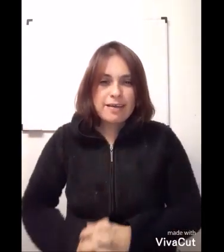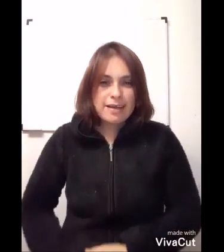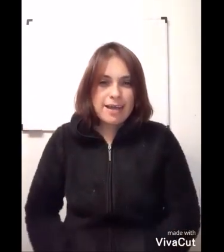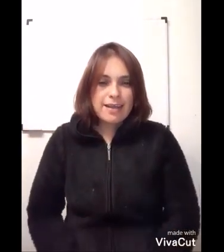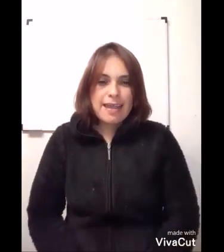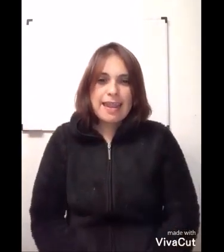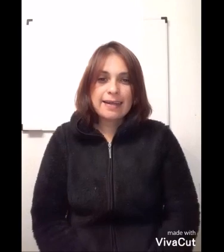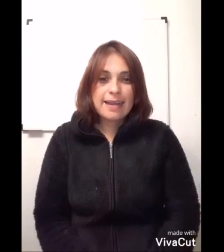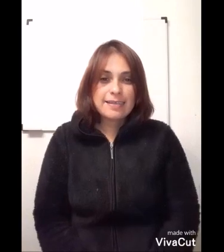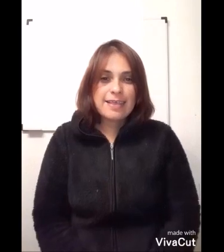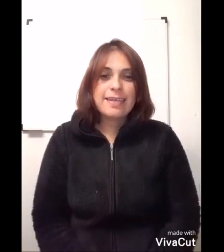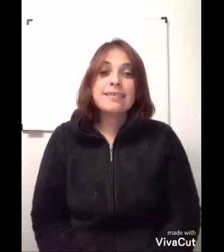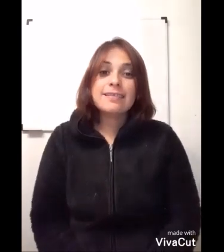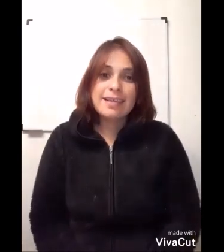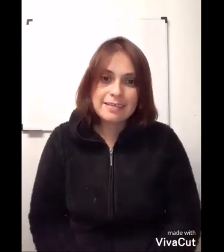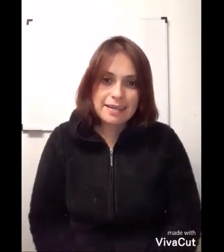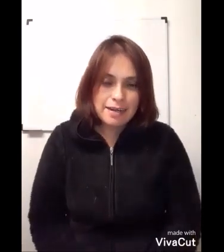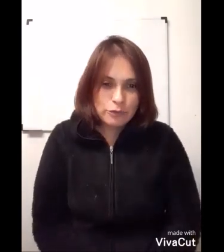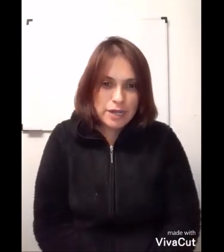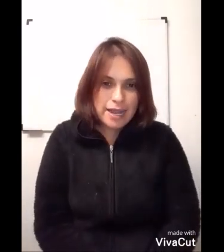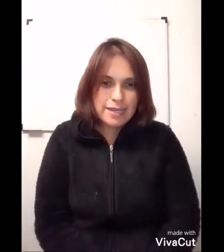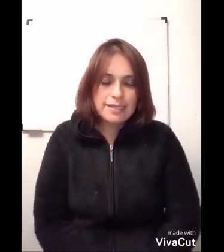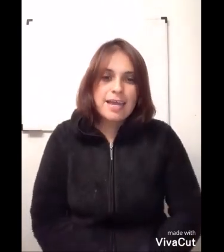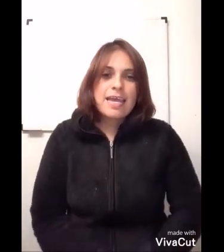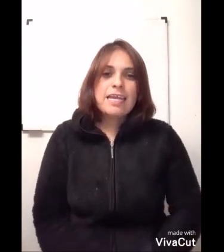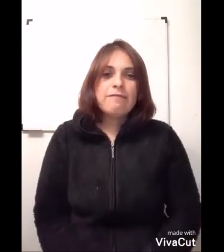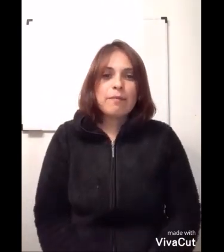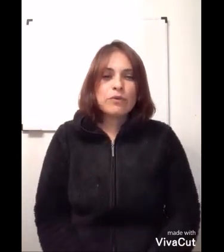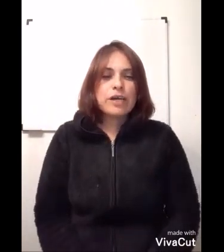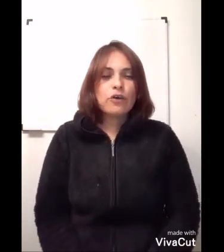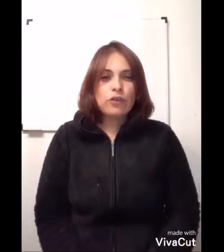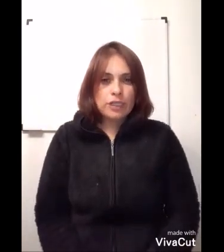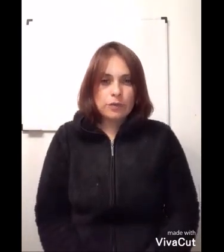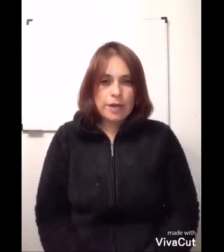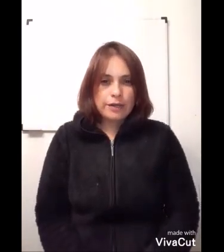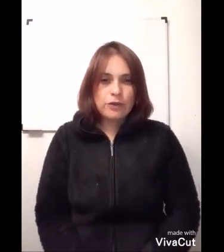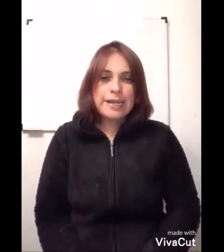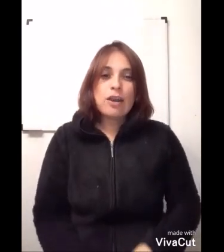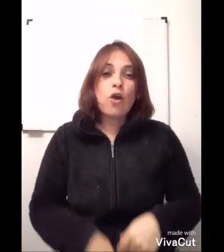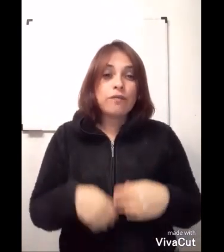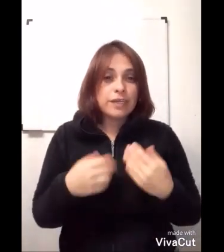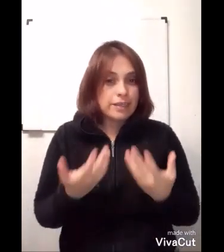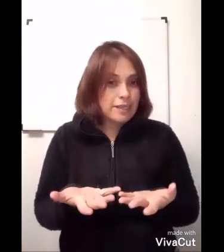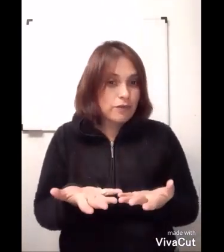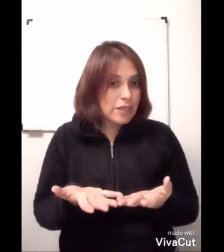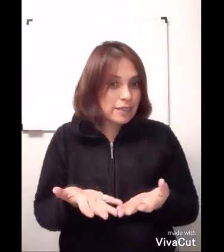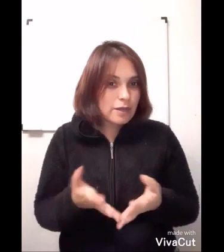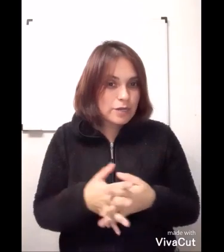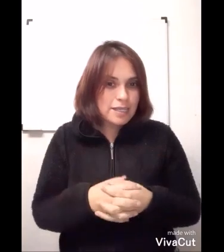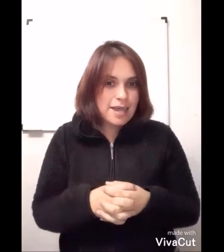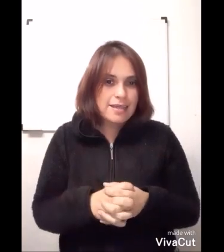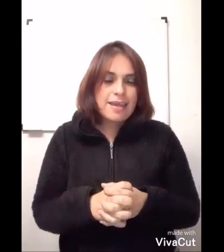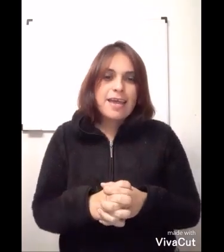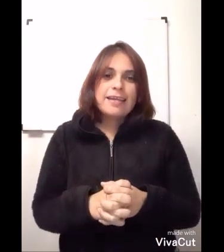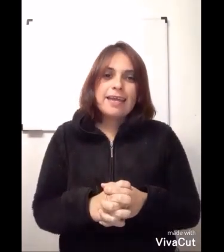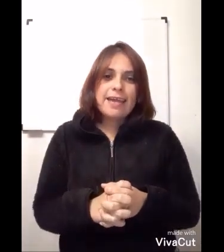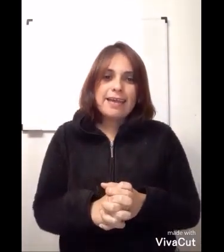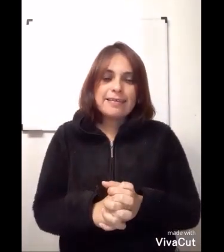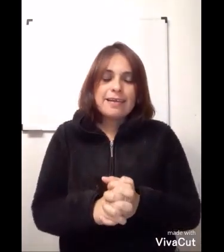trabajar en la clase de ciencias naturales y vamos a continuar con el objetivo de esta unidad que es